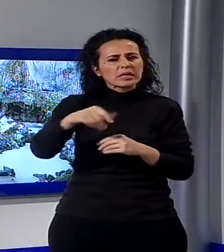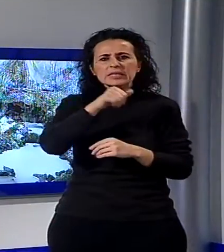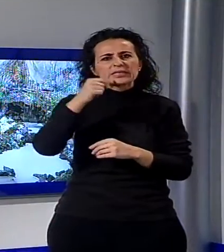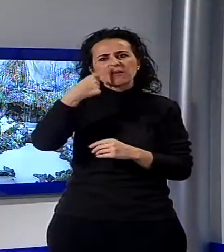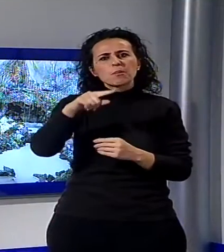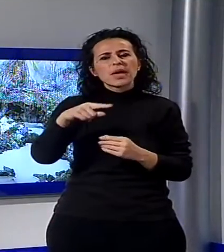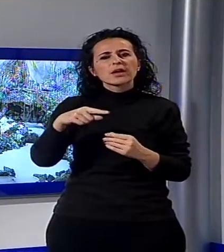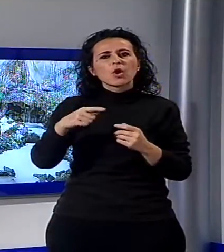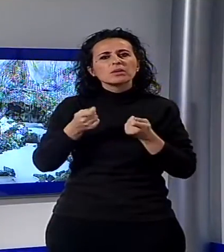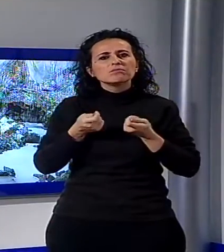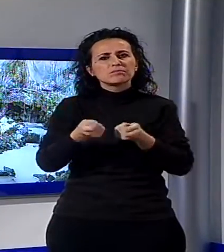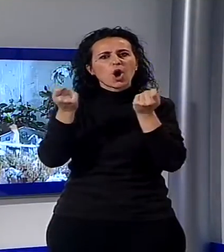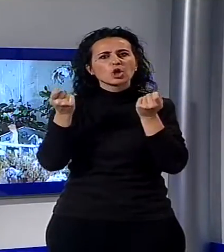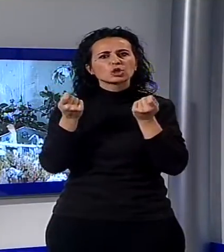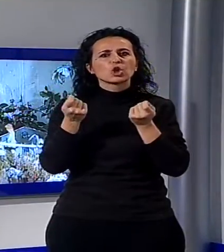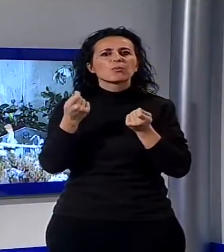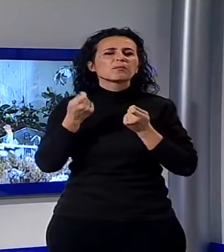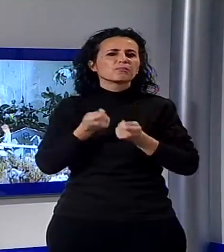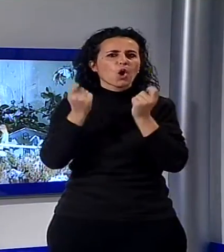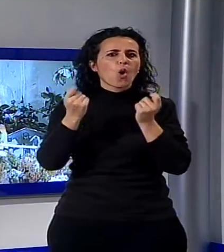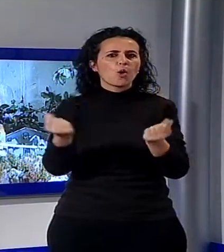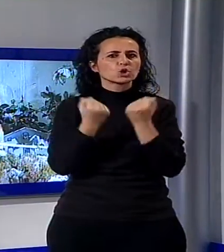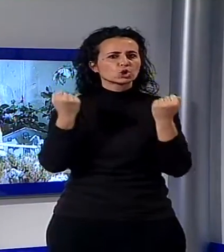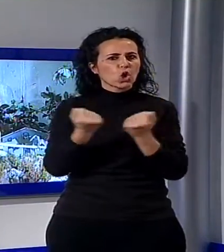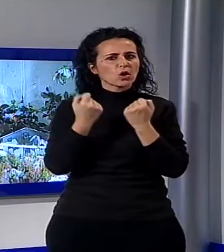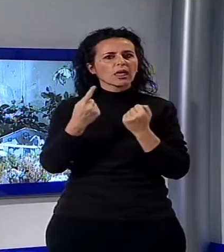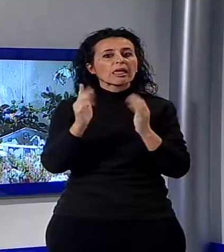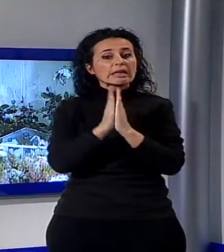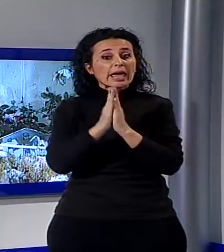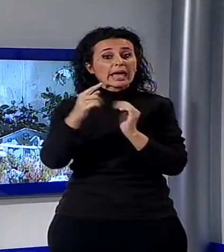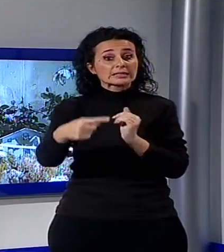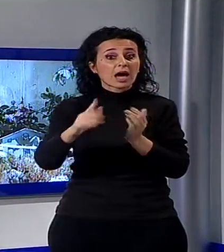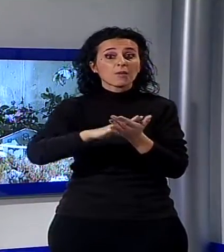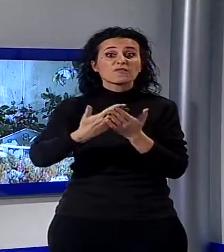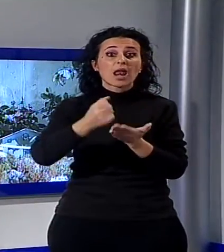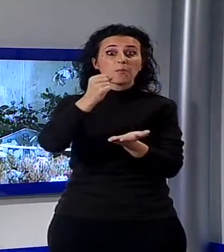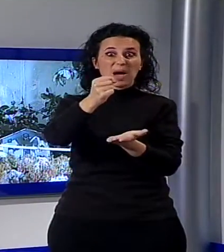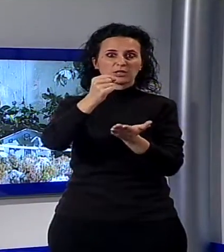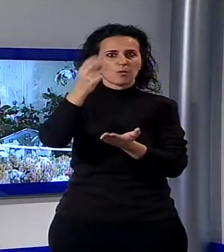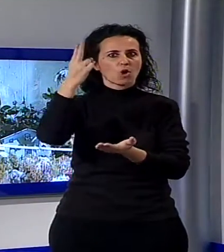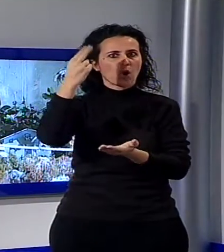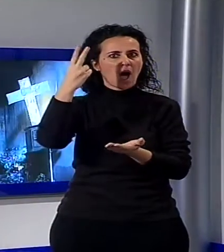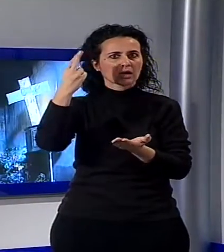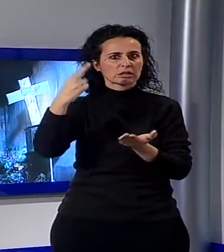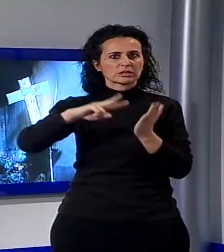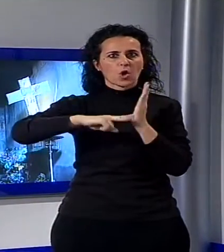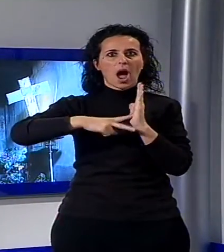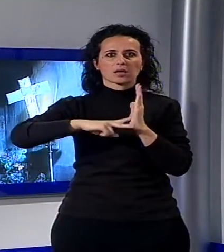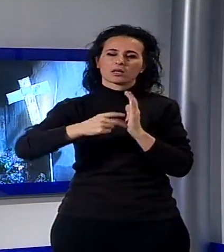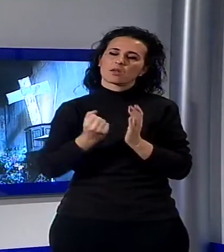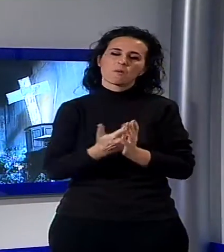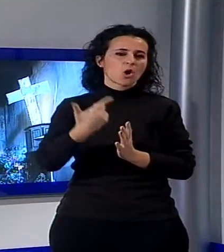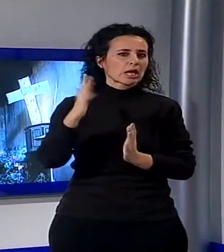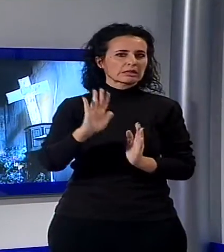vero e proprio patrimonio architettonico del territorio e per raccogliere fondi per realizzare il tanto atteso restauro completo dell'immobile.